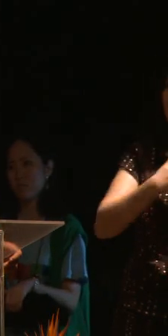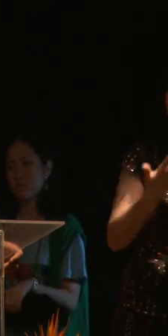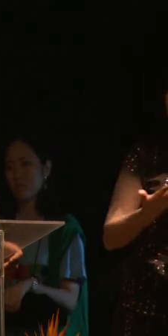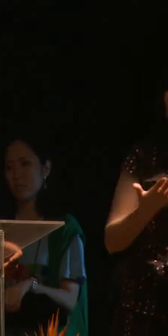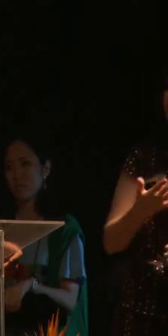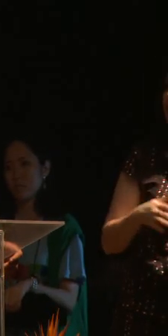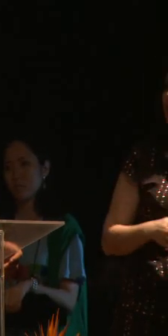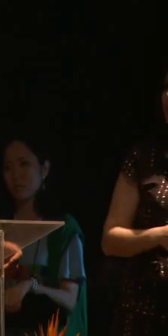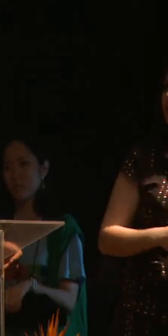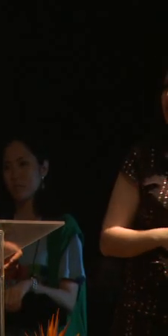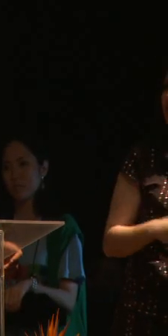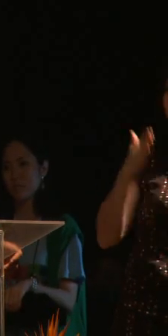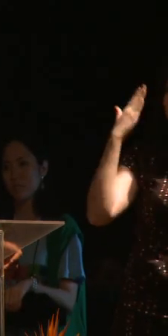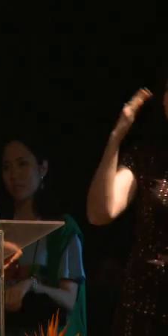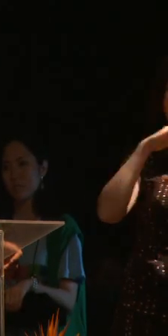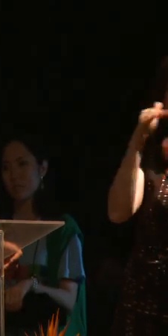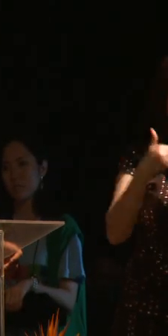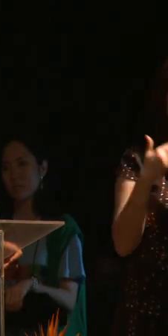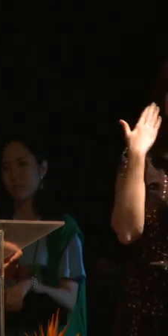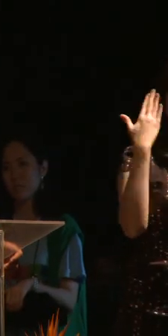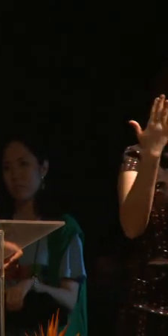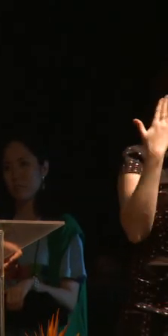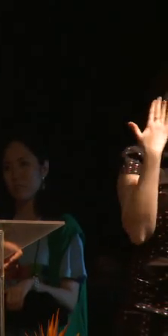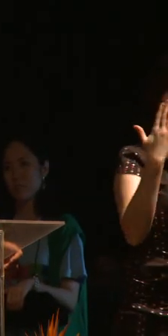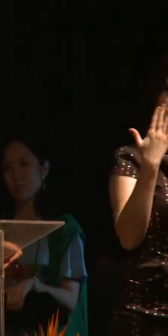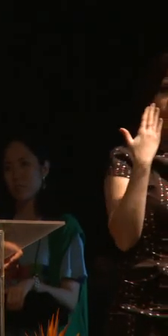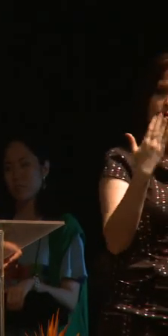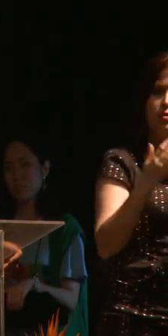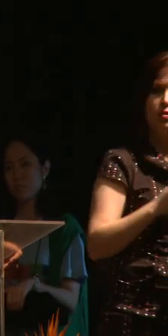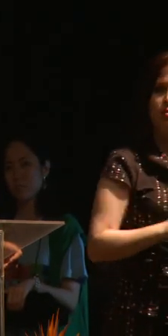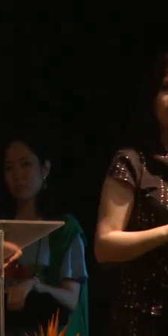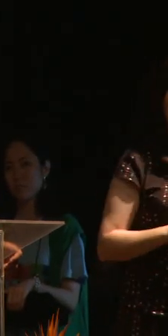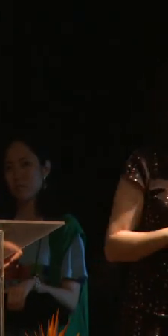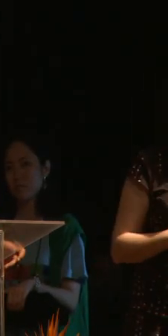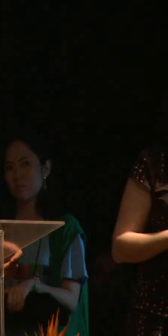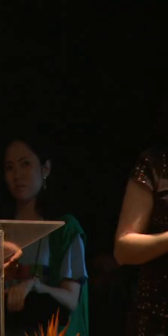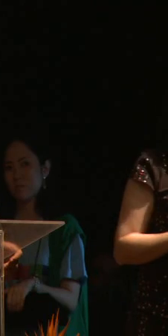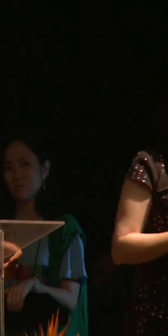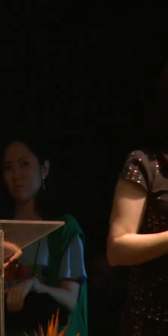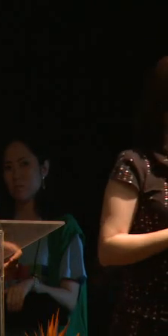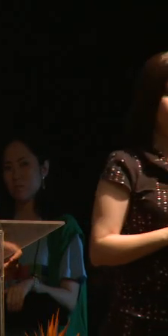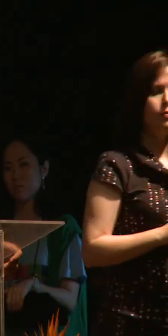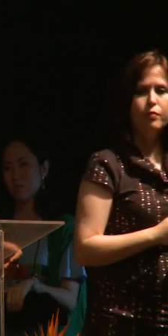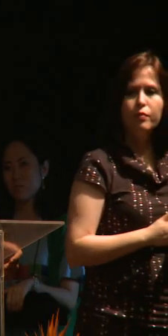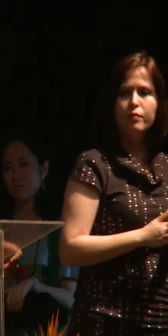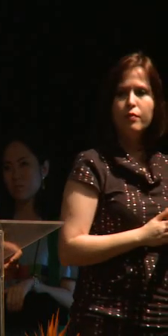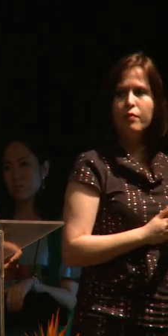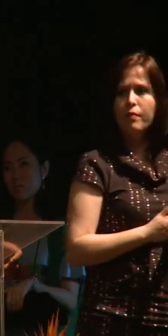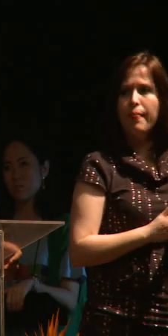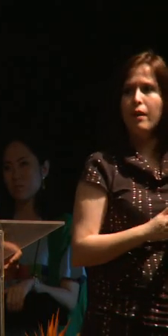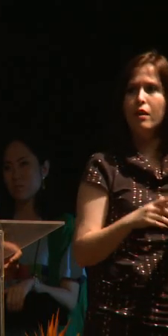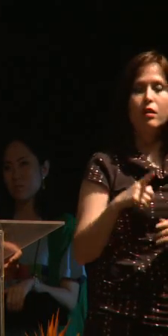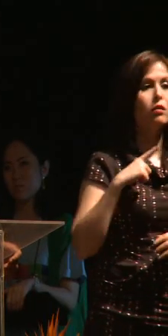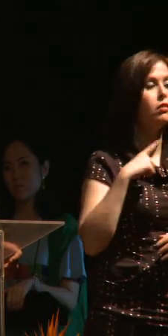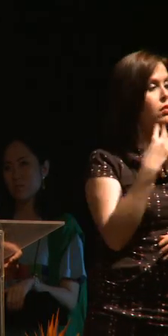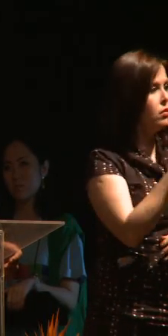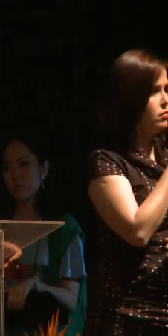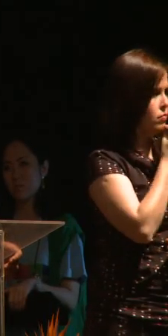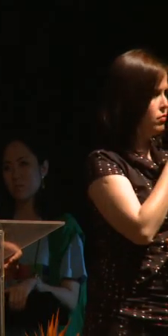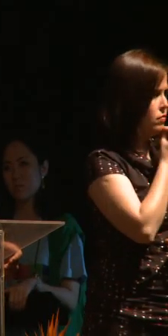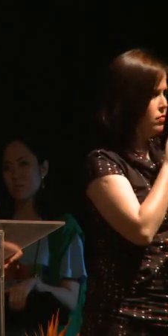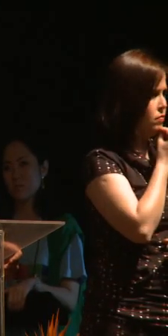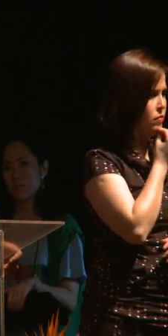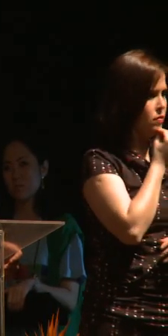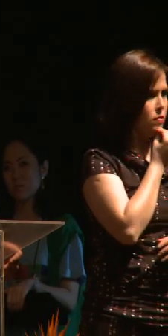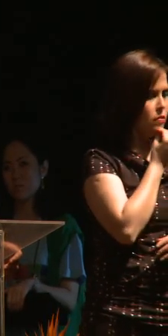agradeço a todos os psicólogos, ao Humberto Verona, por essa oportunidade muito grande que o senhor